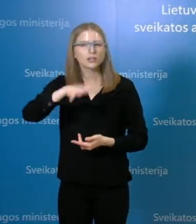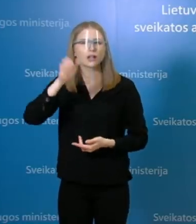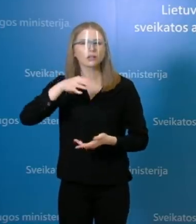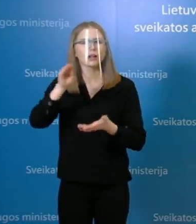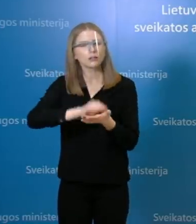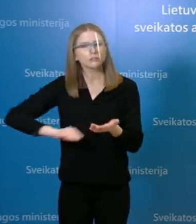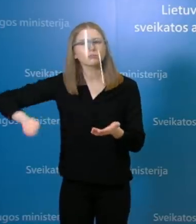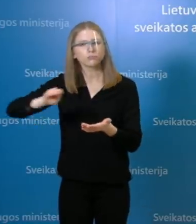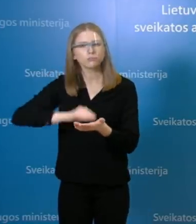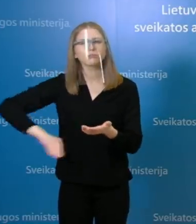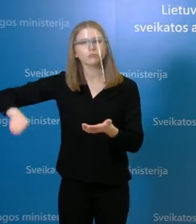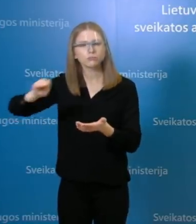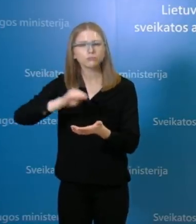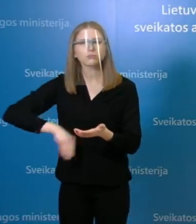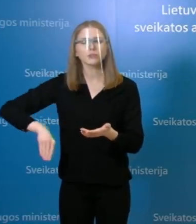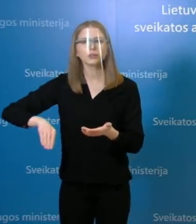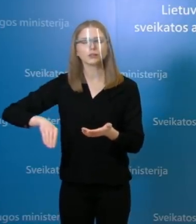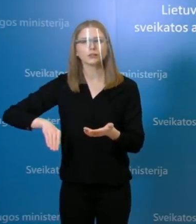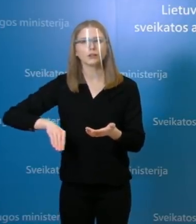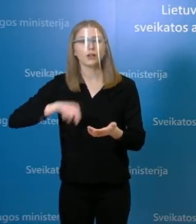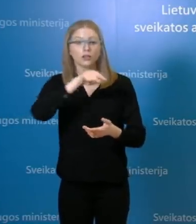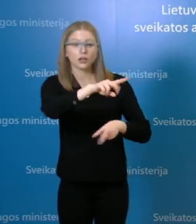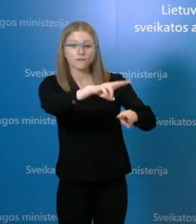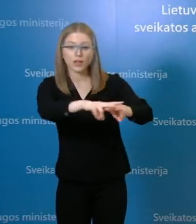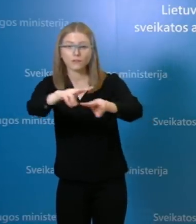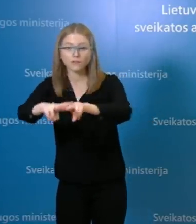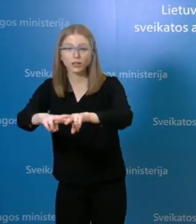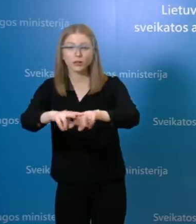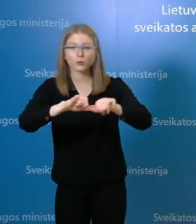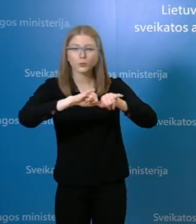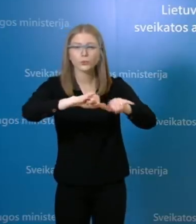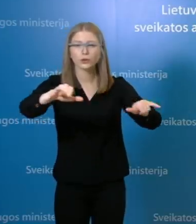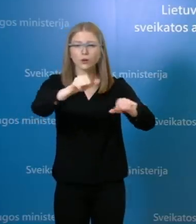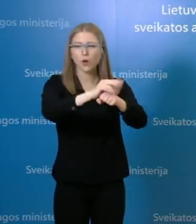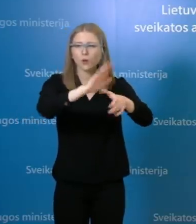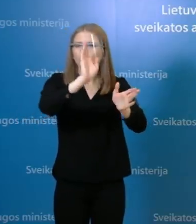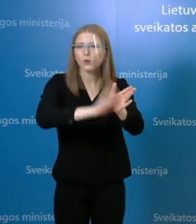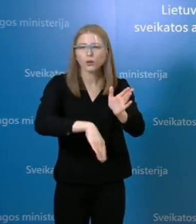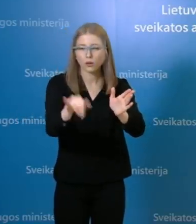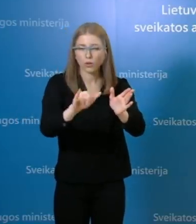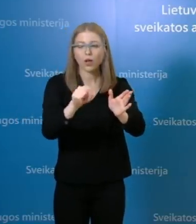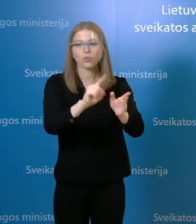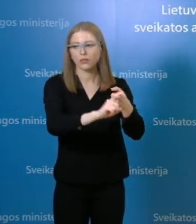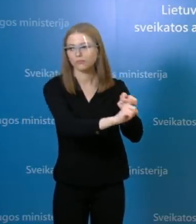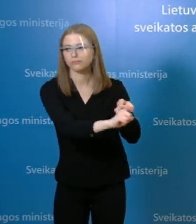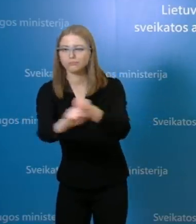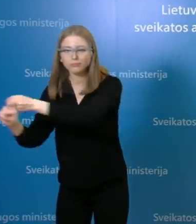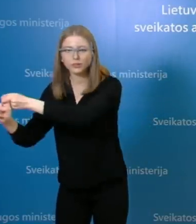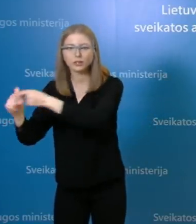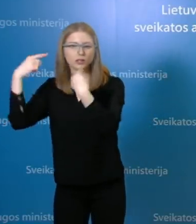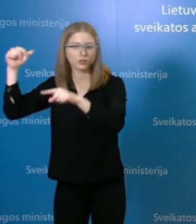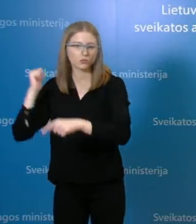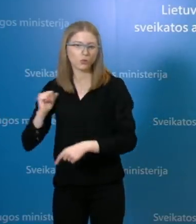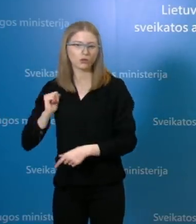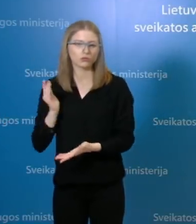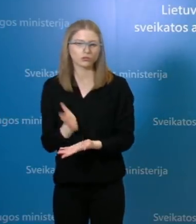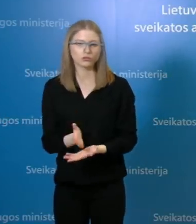kad tikrai tarpusavyje atvejai susisėja, yra aiškios grandinės, ir kol kas tokio visuomenį įplitimo nėra